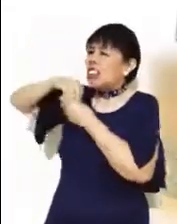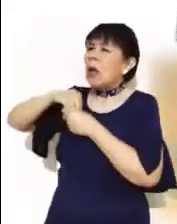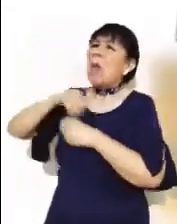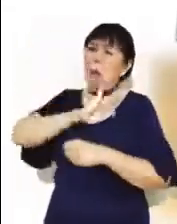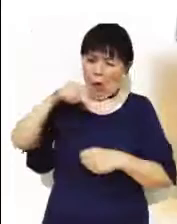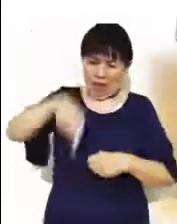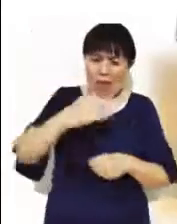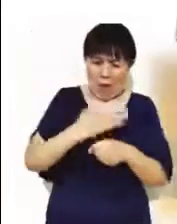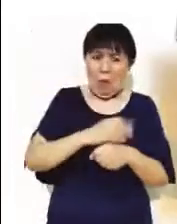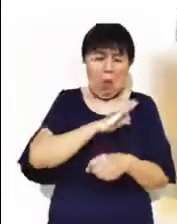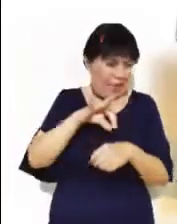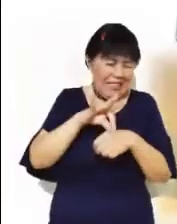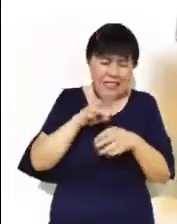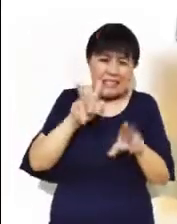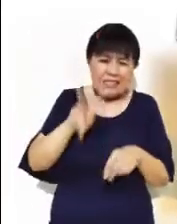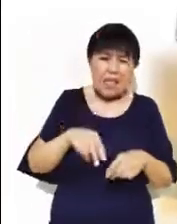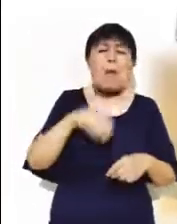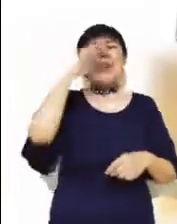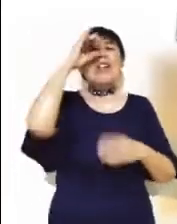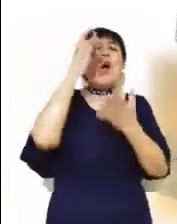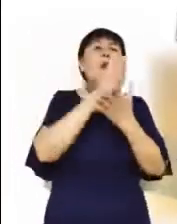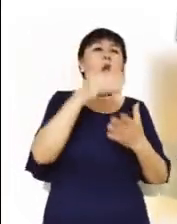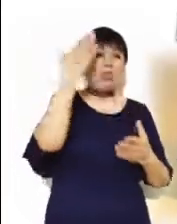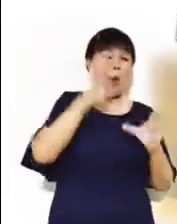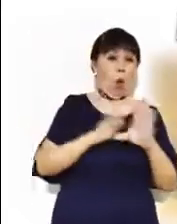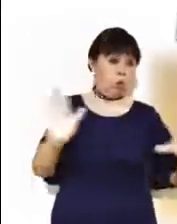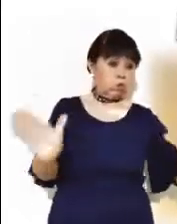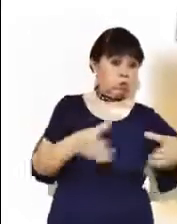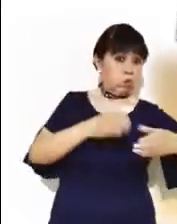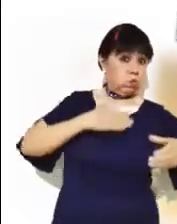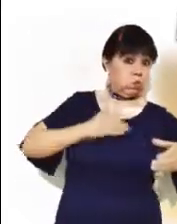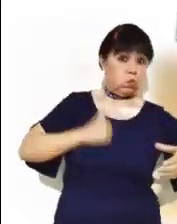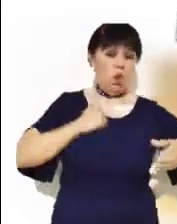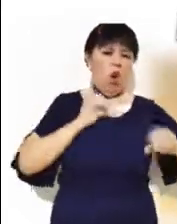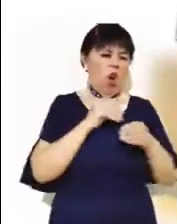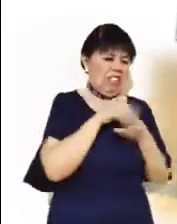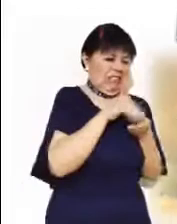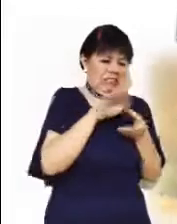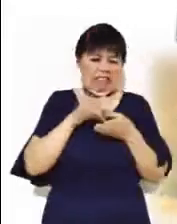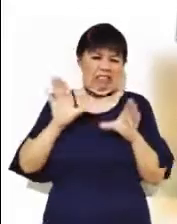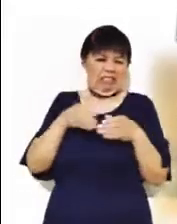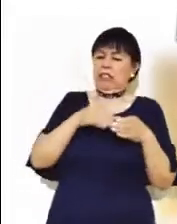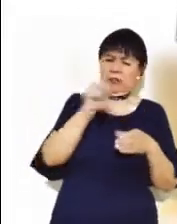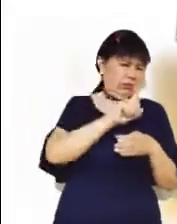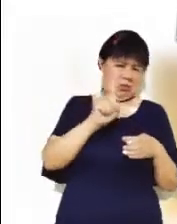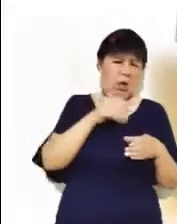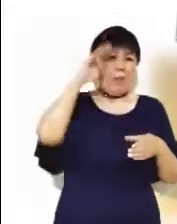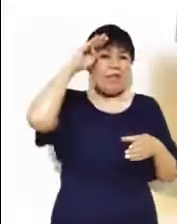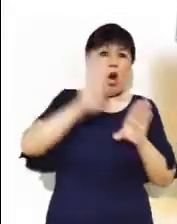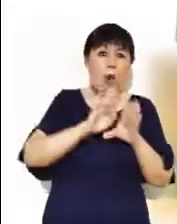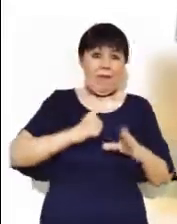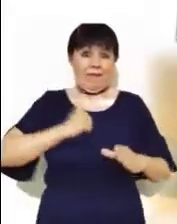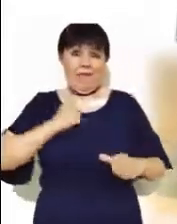realidad en nuestros días. No se trata de monopolios o de exclusiones. No se buscan